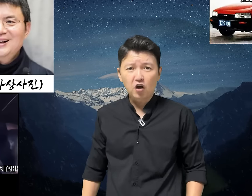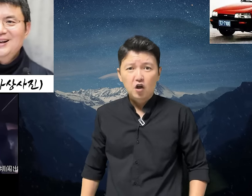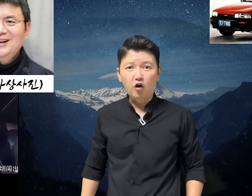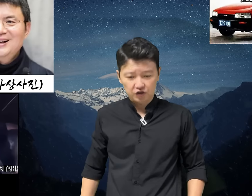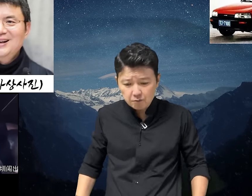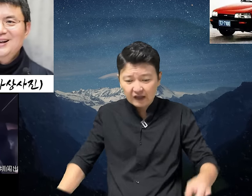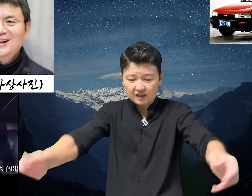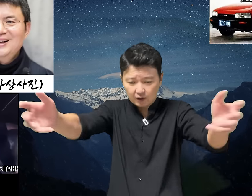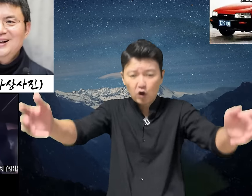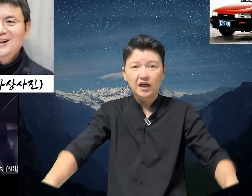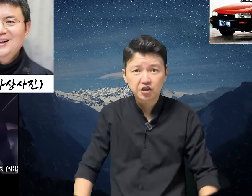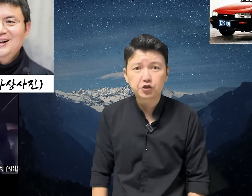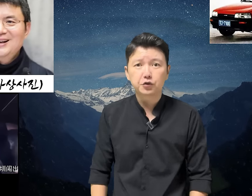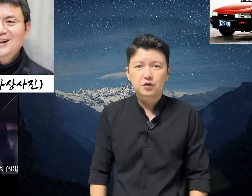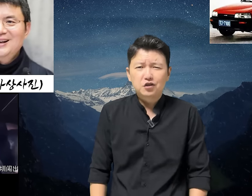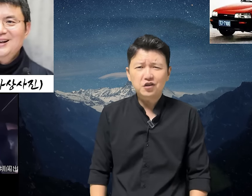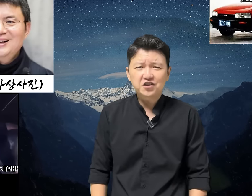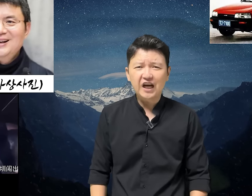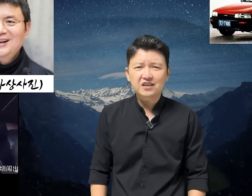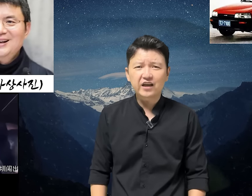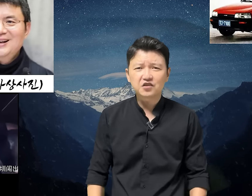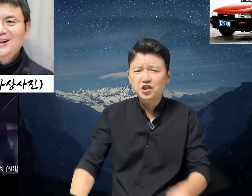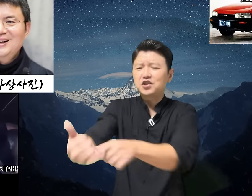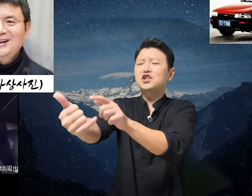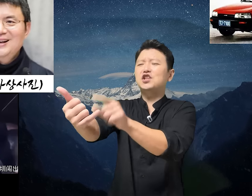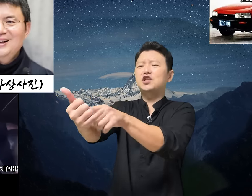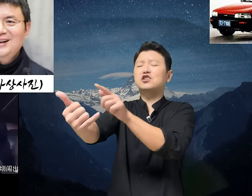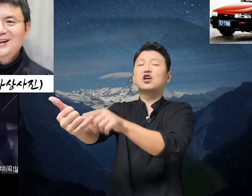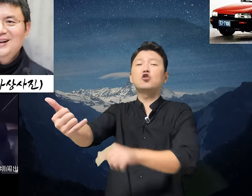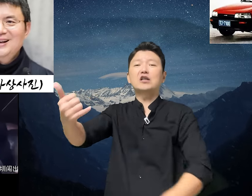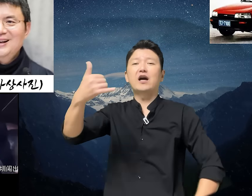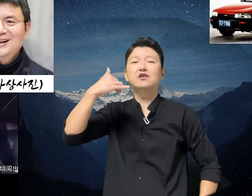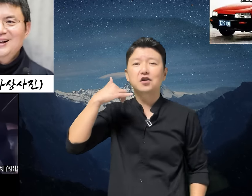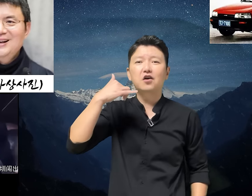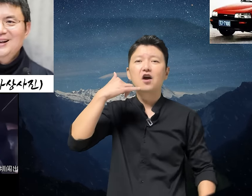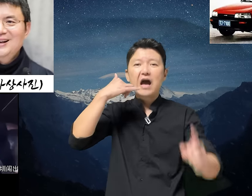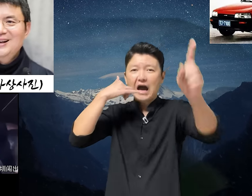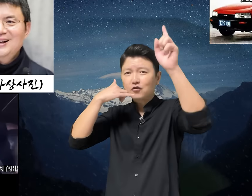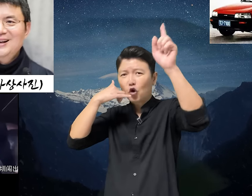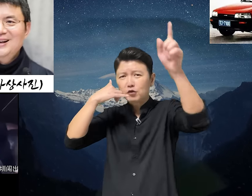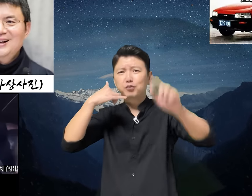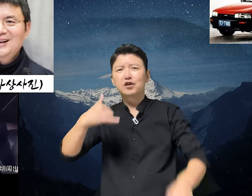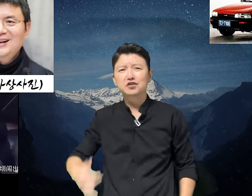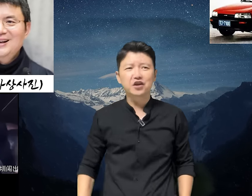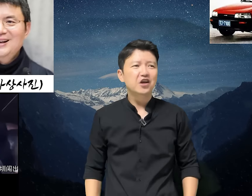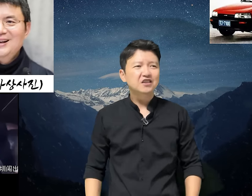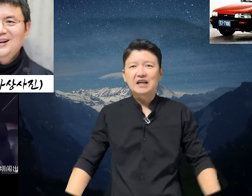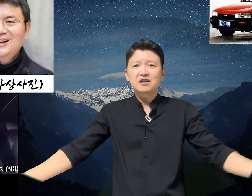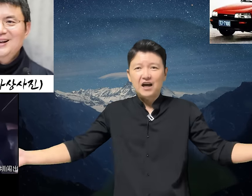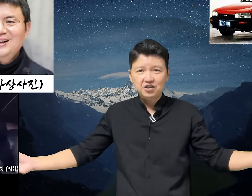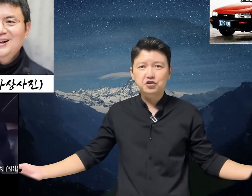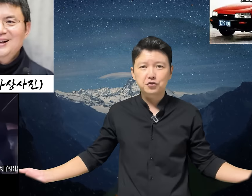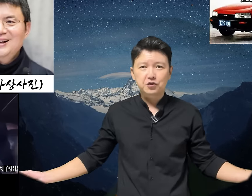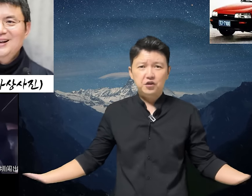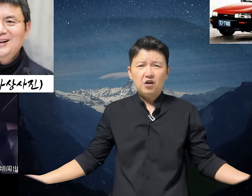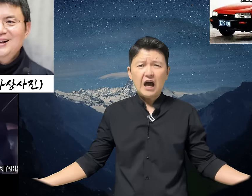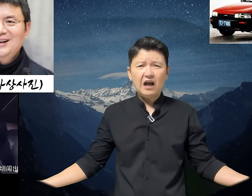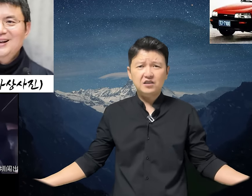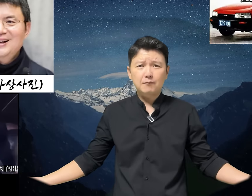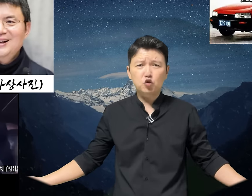만나자고 하시죠. 그렇게 자아다이가 디디디디 전화를 하여서 한 놈을 불렀는데 다들 아시죠? 여 한참 뒤